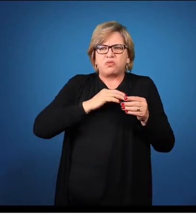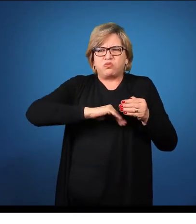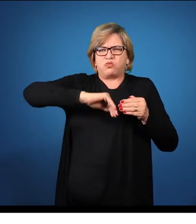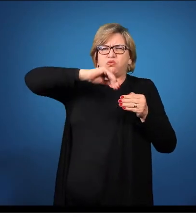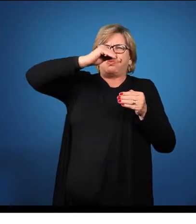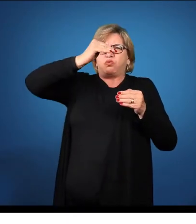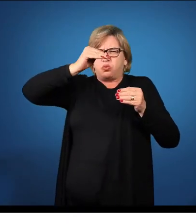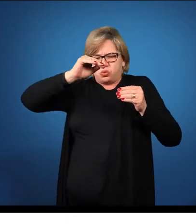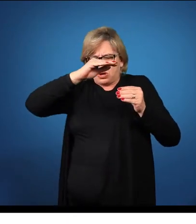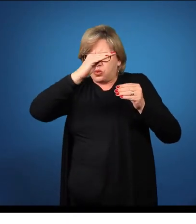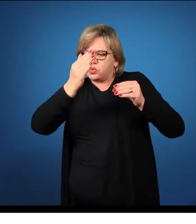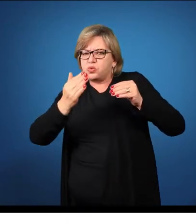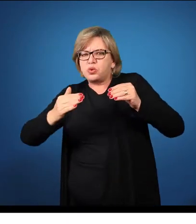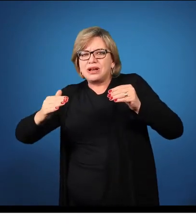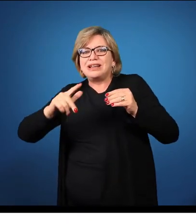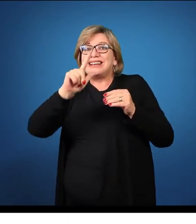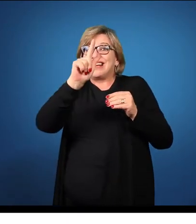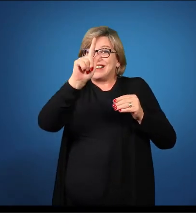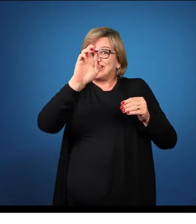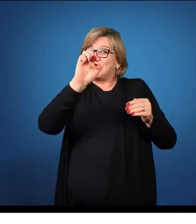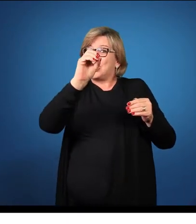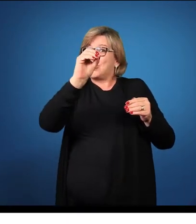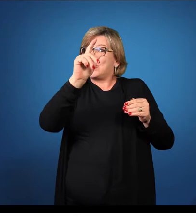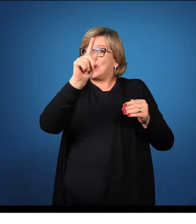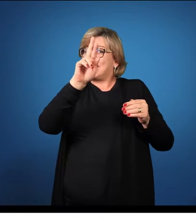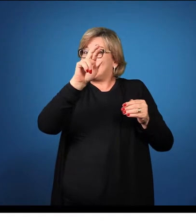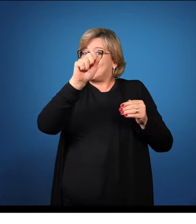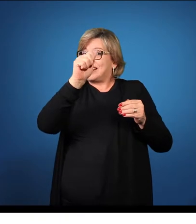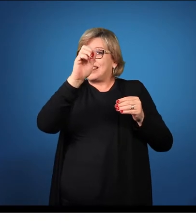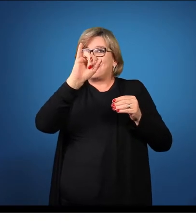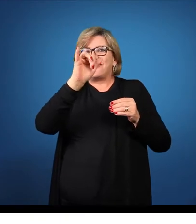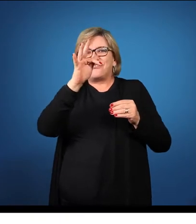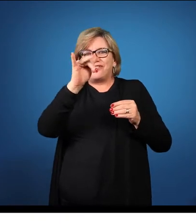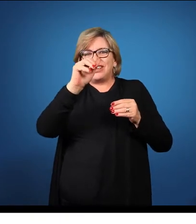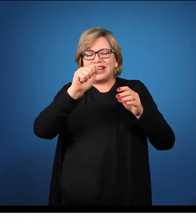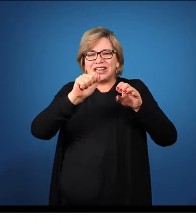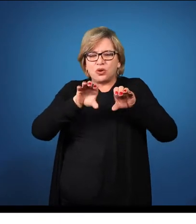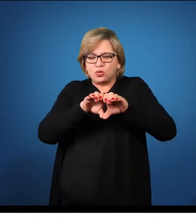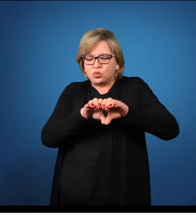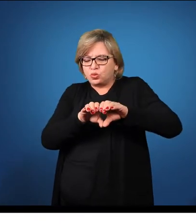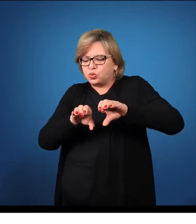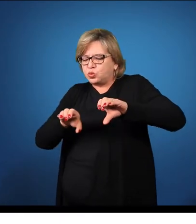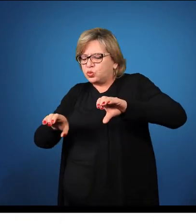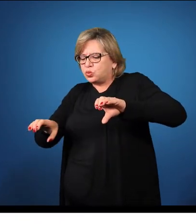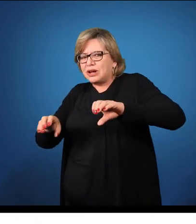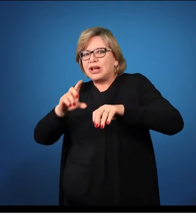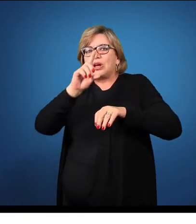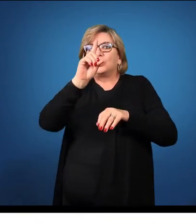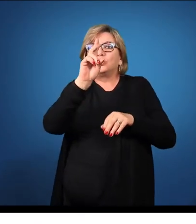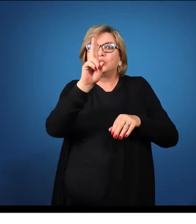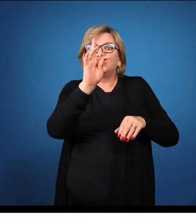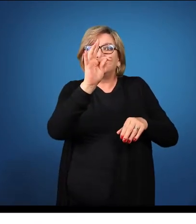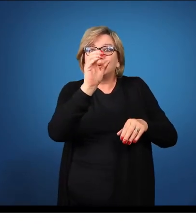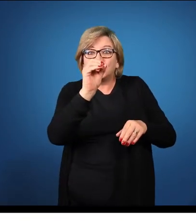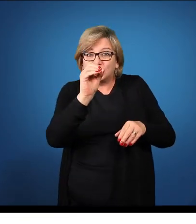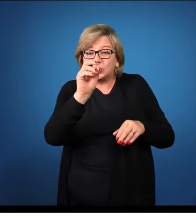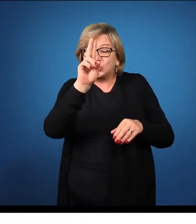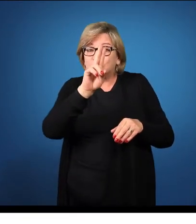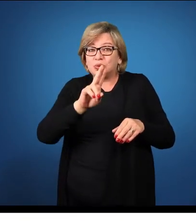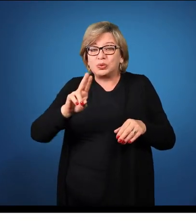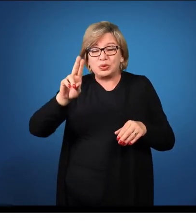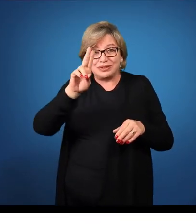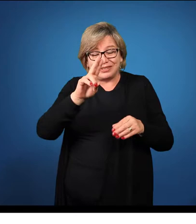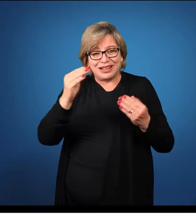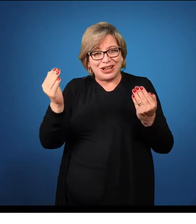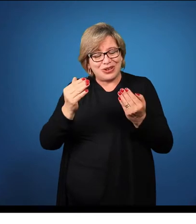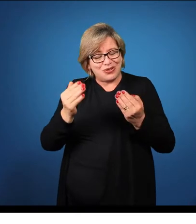favorece. Ok, eu coloco canos e faço um transporte através de dutos, chamado dutoviários. Nesta